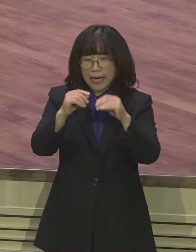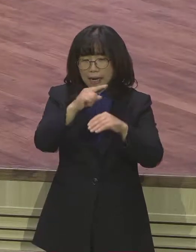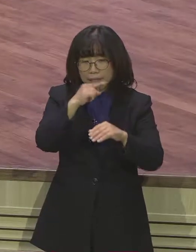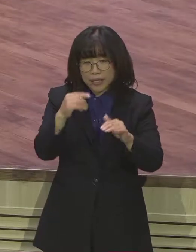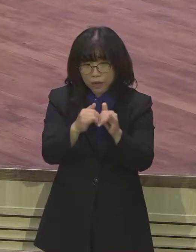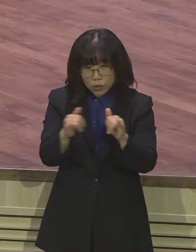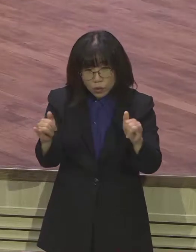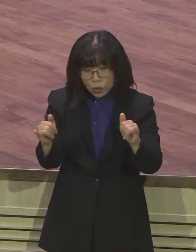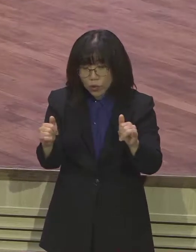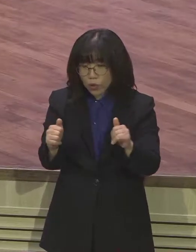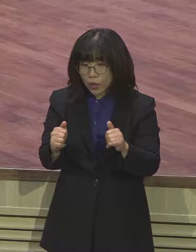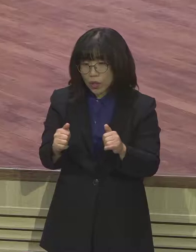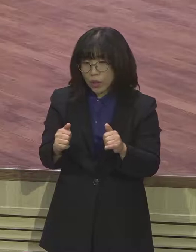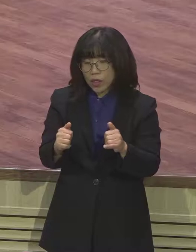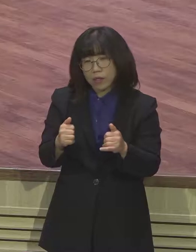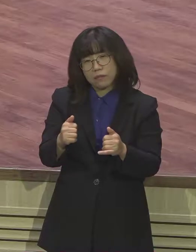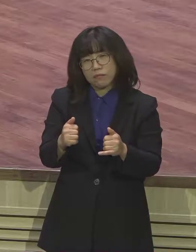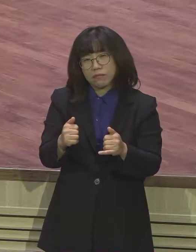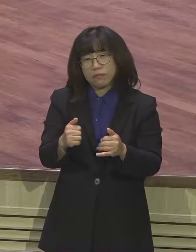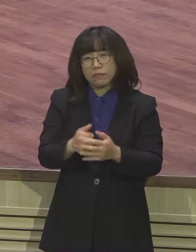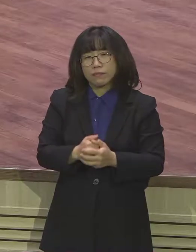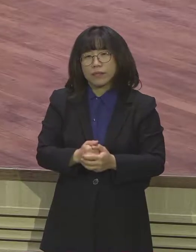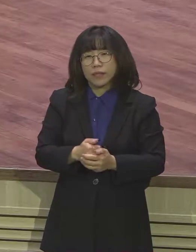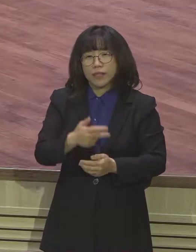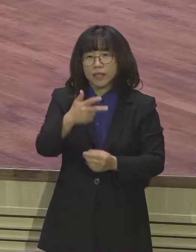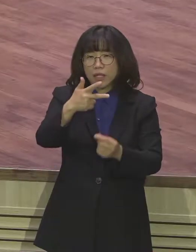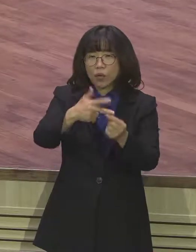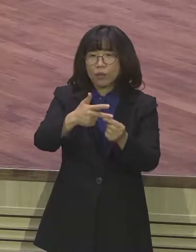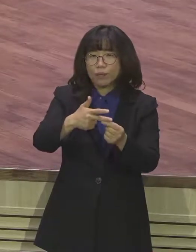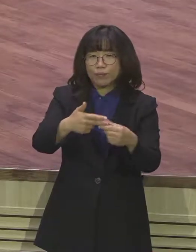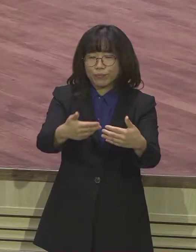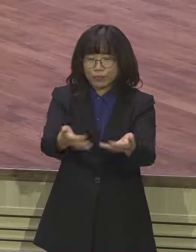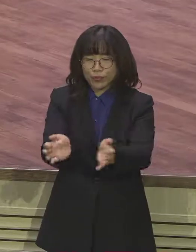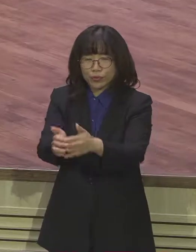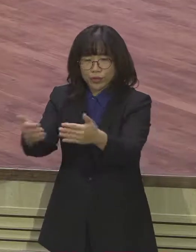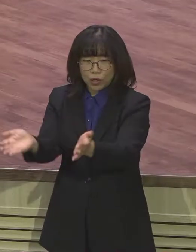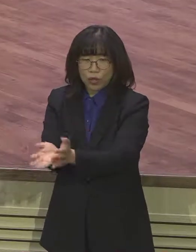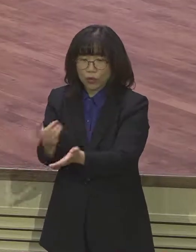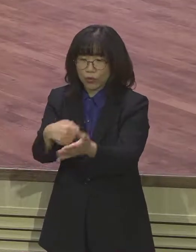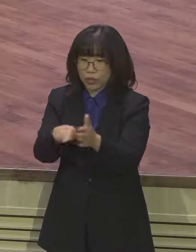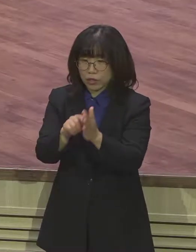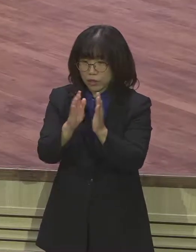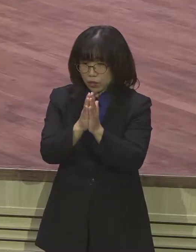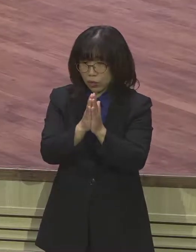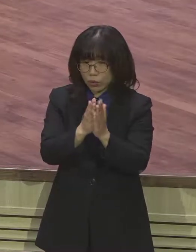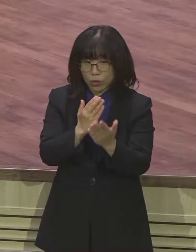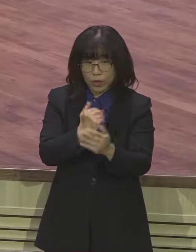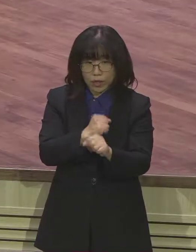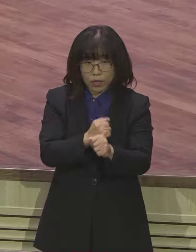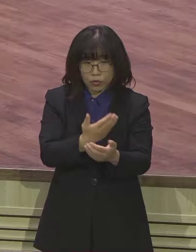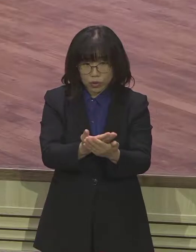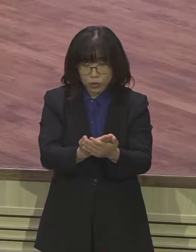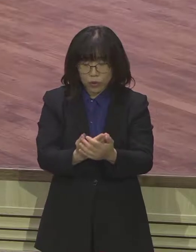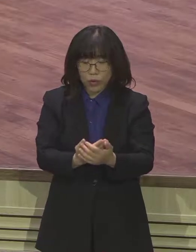중국어, 스페인어, 인임말리오어가 있습니다 자 이 예배 부서들을 위해서 기도해 주시고 우리가 나가지 않아도 이미